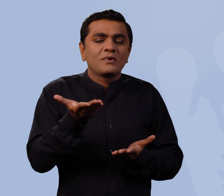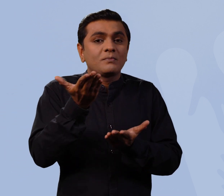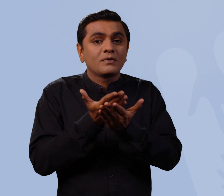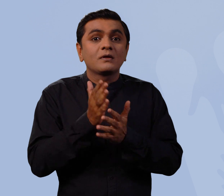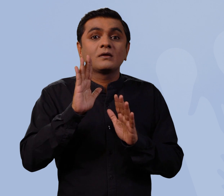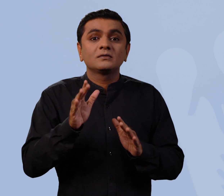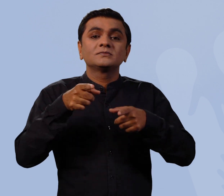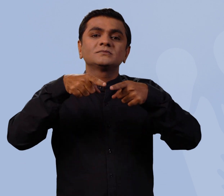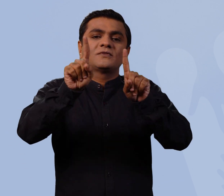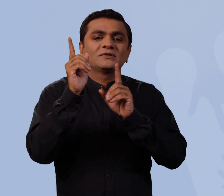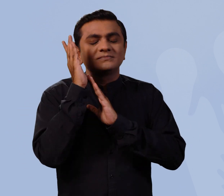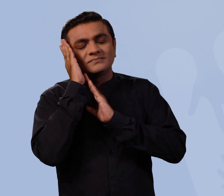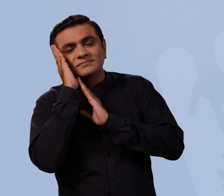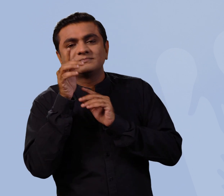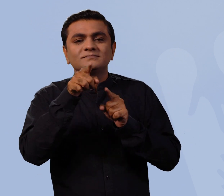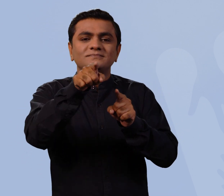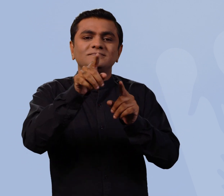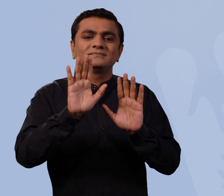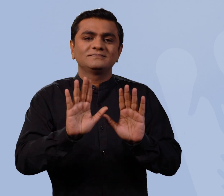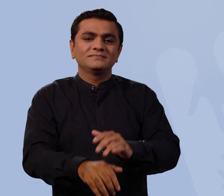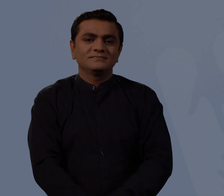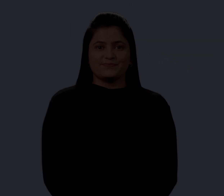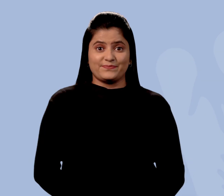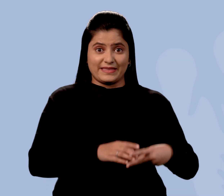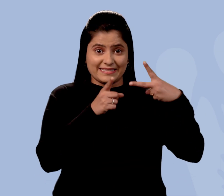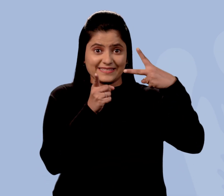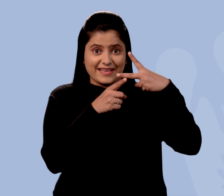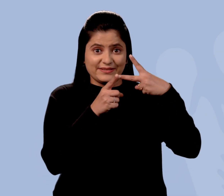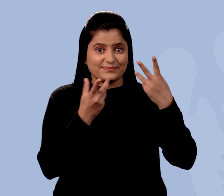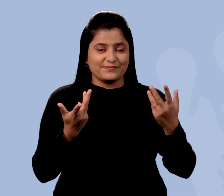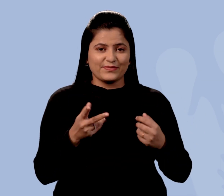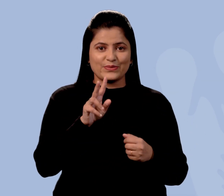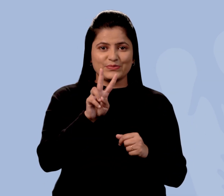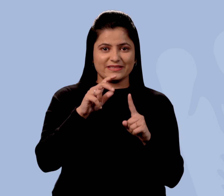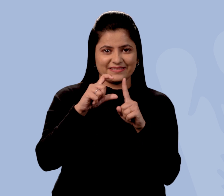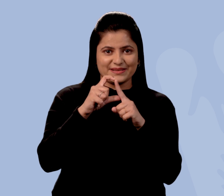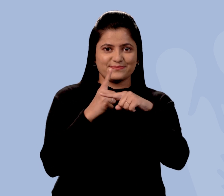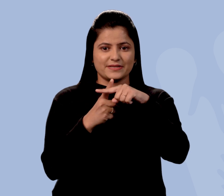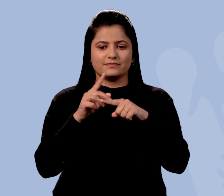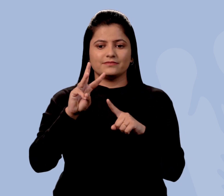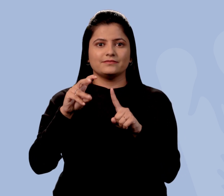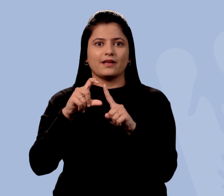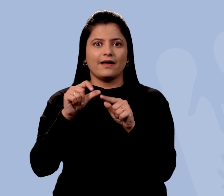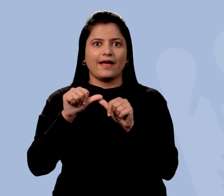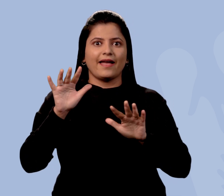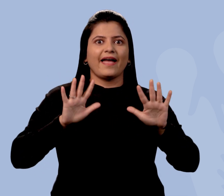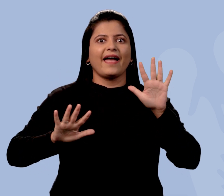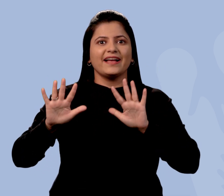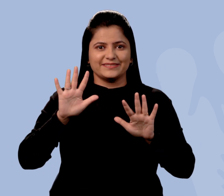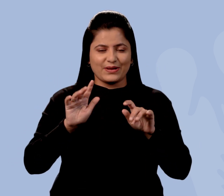हाला कि आपको अपने रहने की ववस्ता खुद करनी होगी दूसरी बेकन्सी 2D, 3D आनिमेशन आर्टेस्ट के